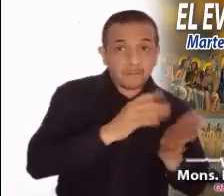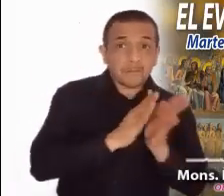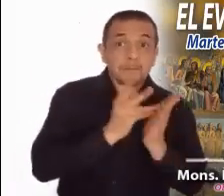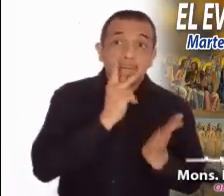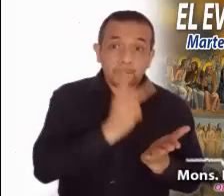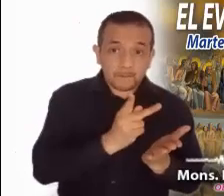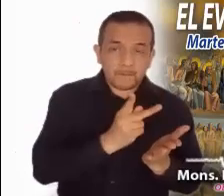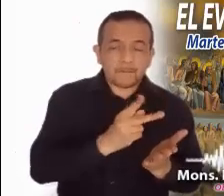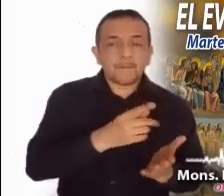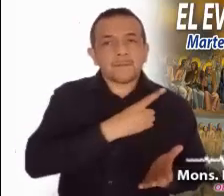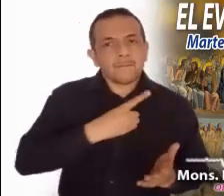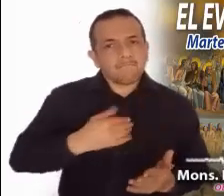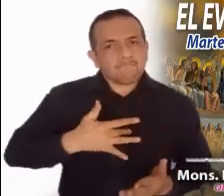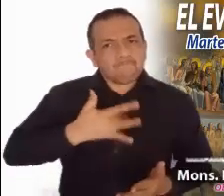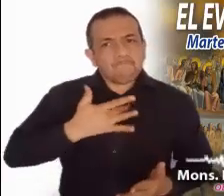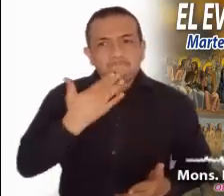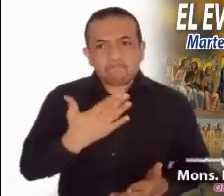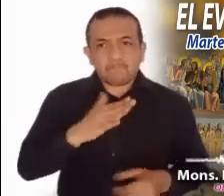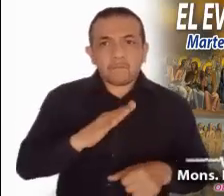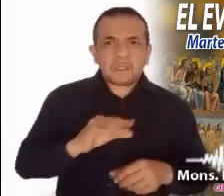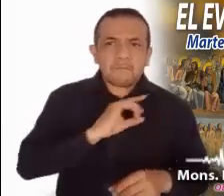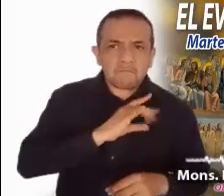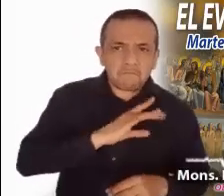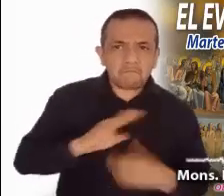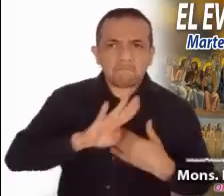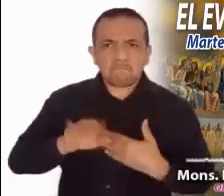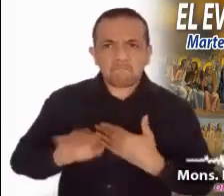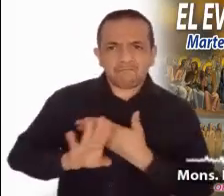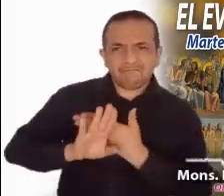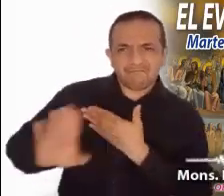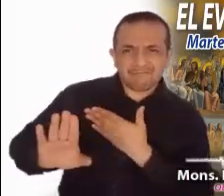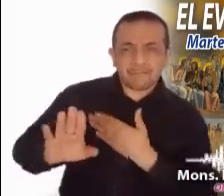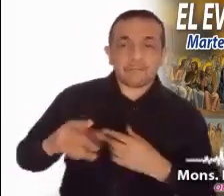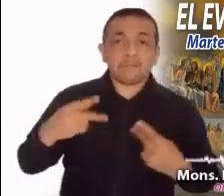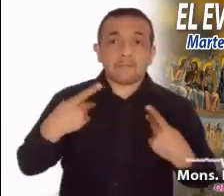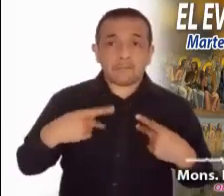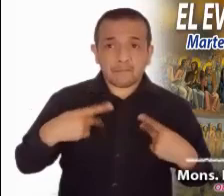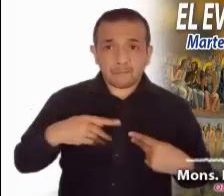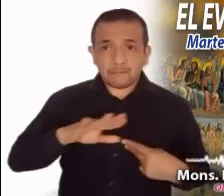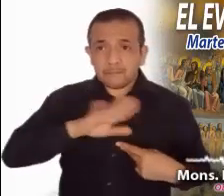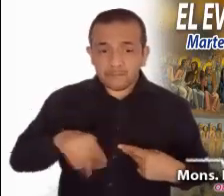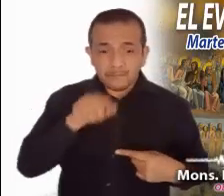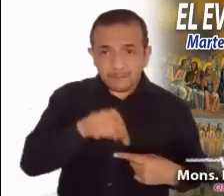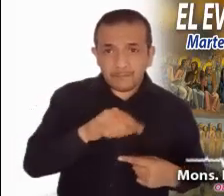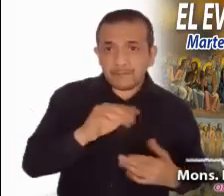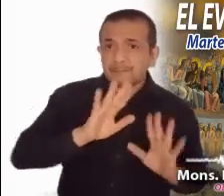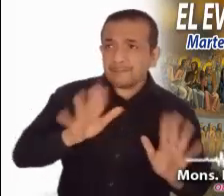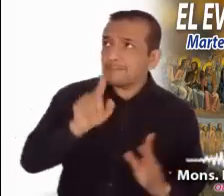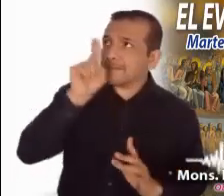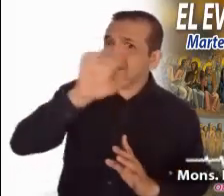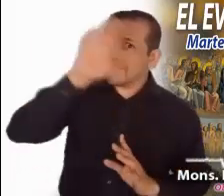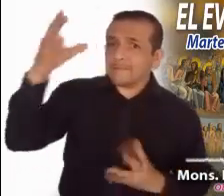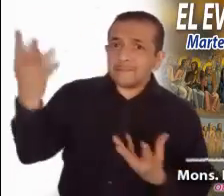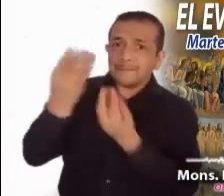frente al terrible dolor de la muerte. El Señor ha dado a nuestros difuntos una vida diferente y plena.